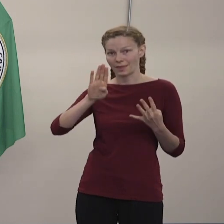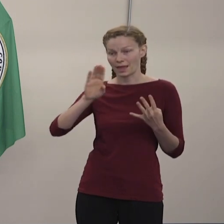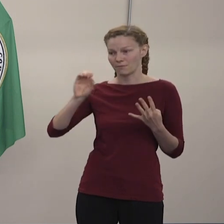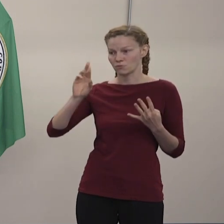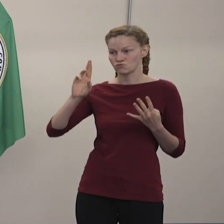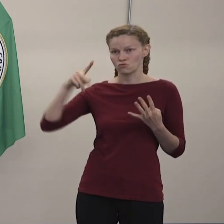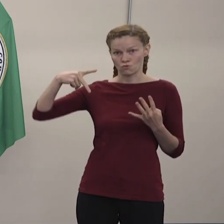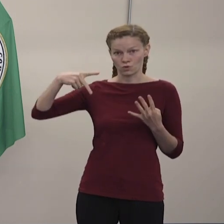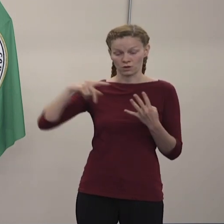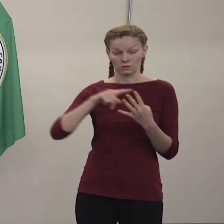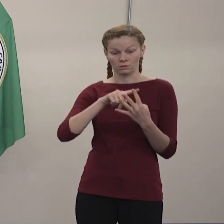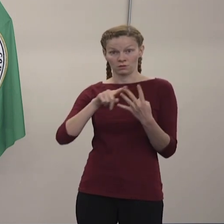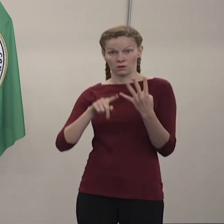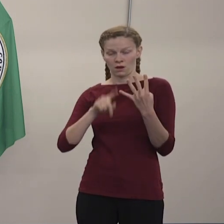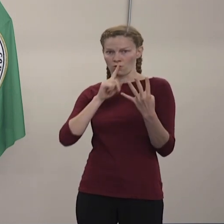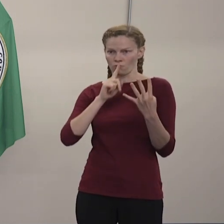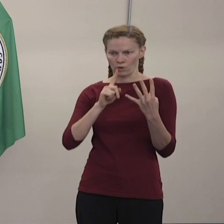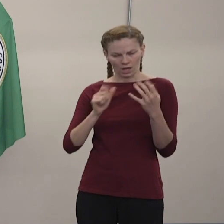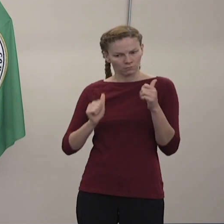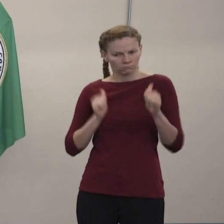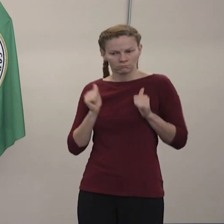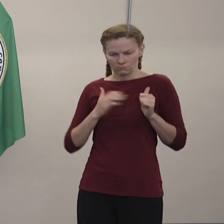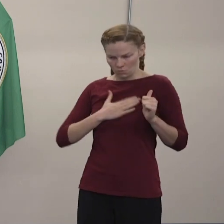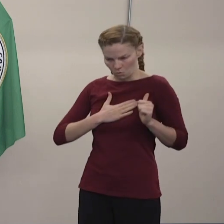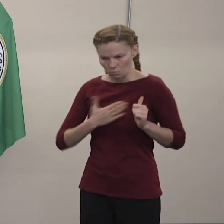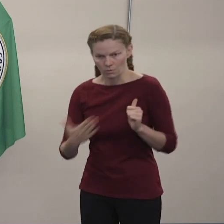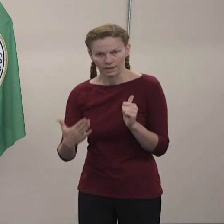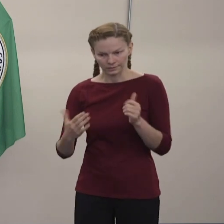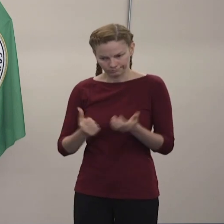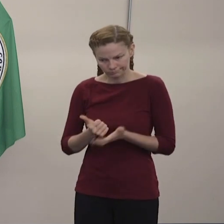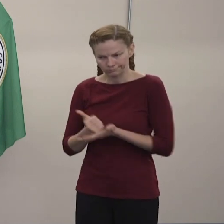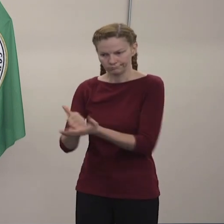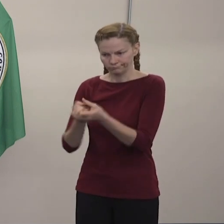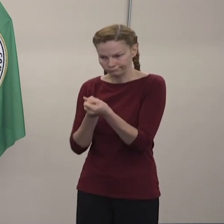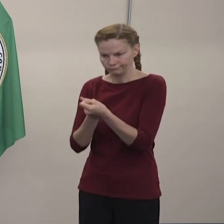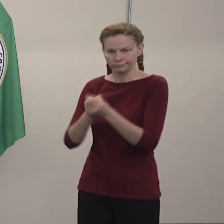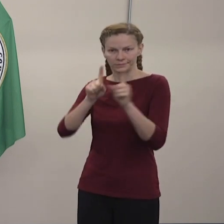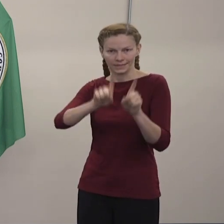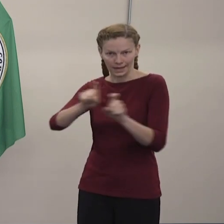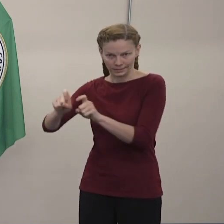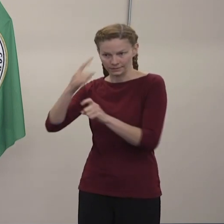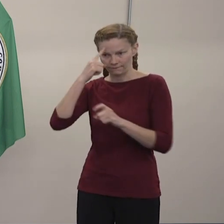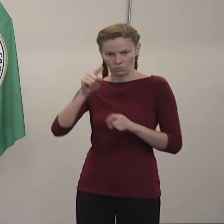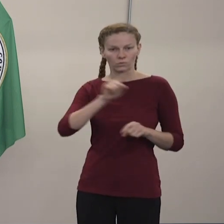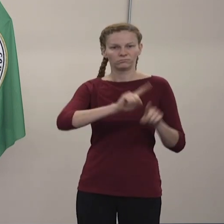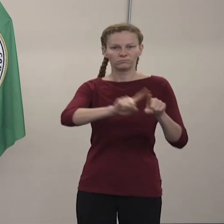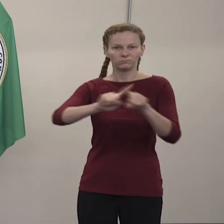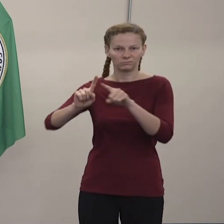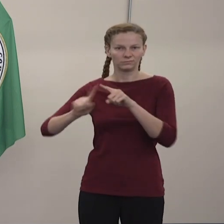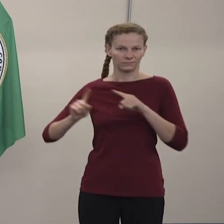nos han ayudado a asistir a las pruebas en estas instalaciones.